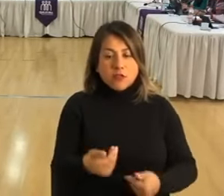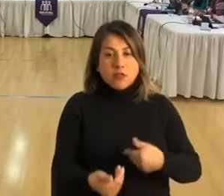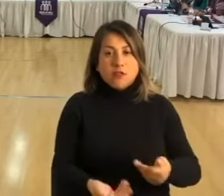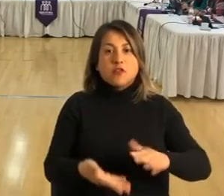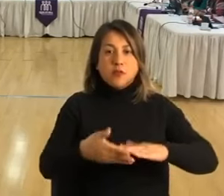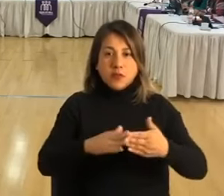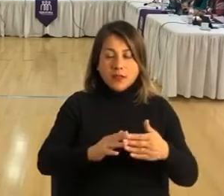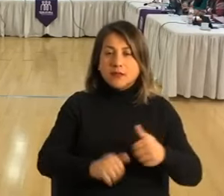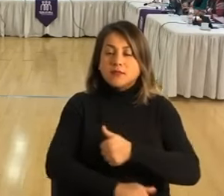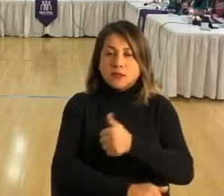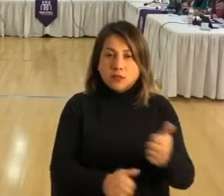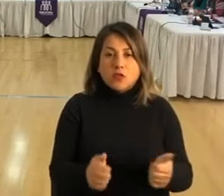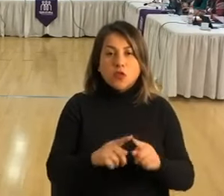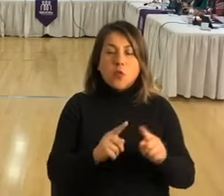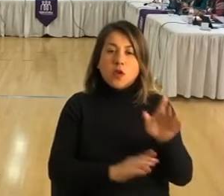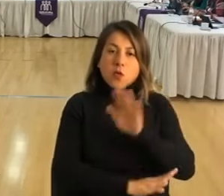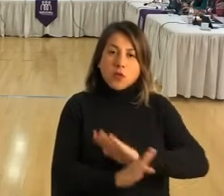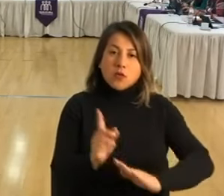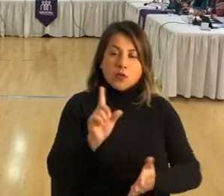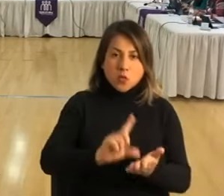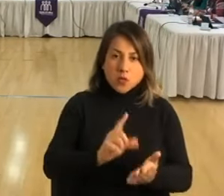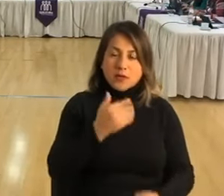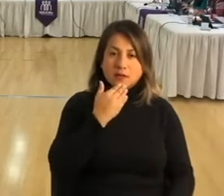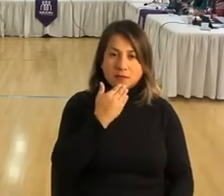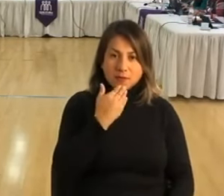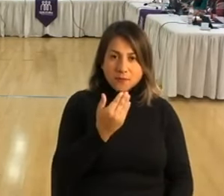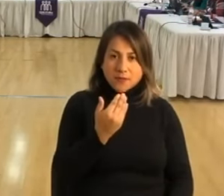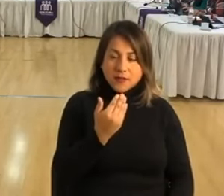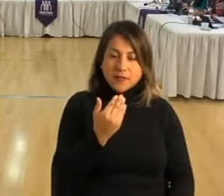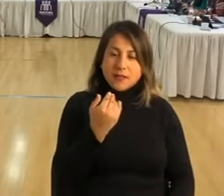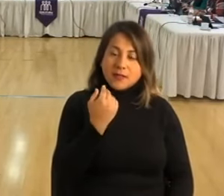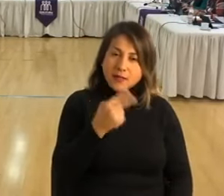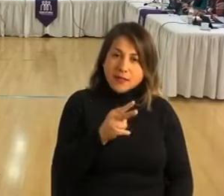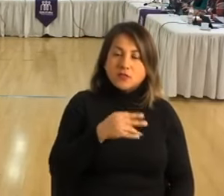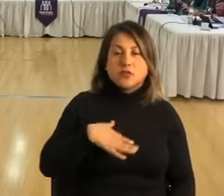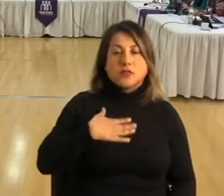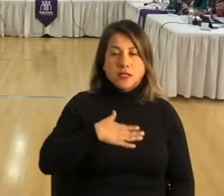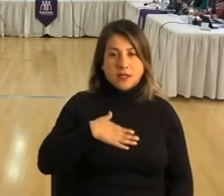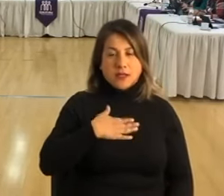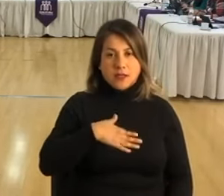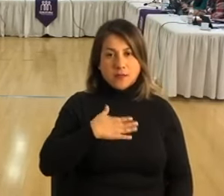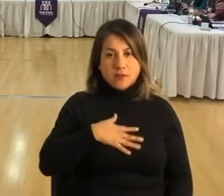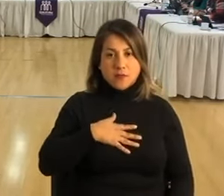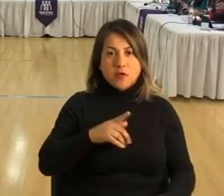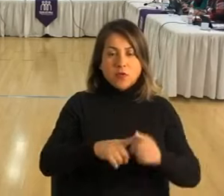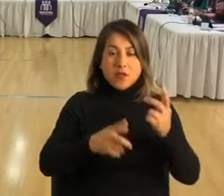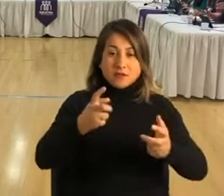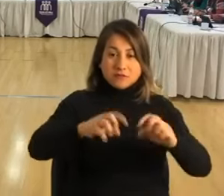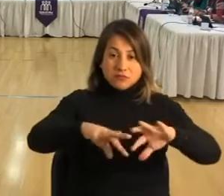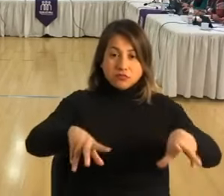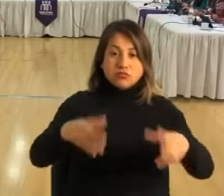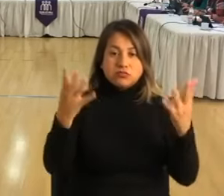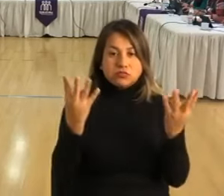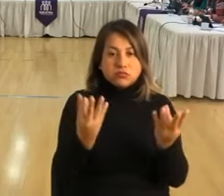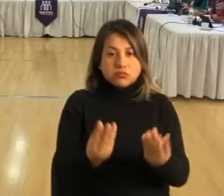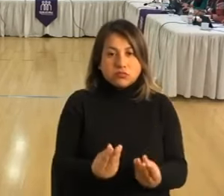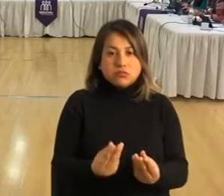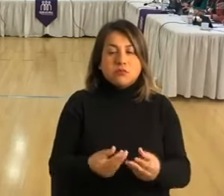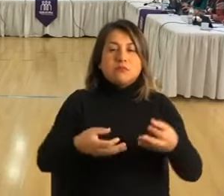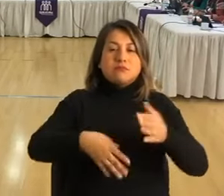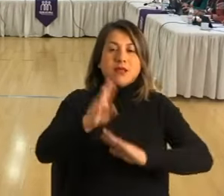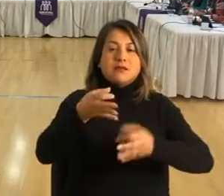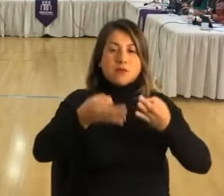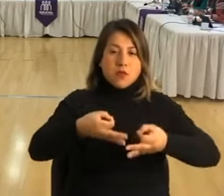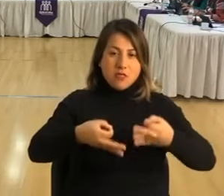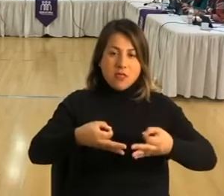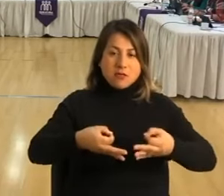y todas y también recordando los espacios también que eso es lo que queremos y disminuir la delincuencia y tener más seguridad en